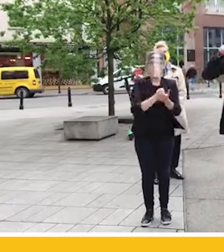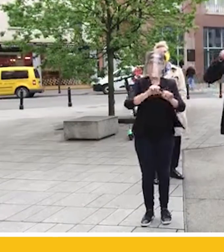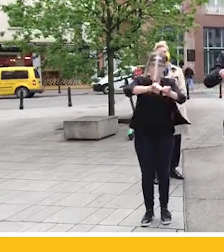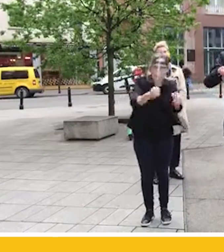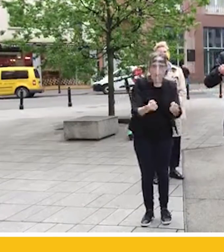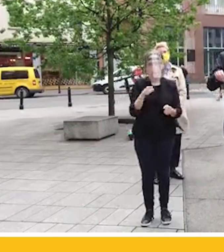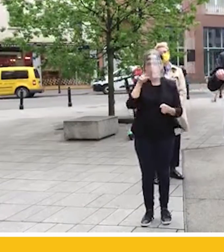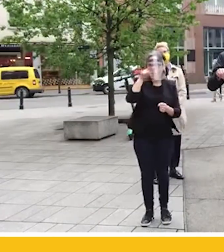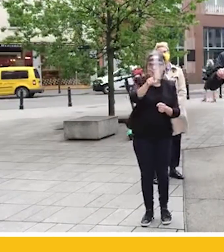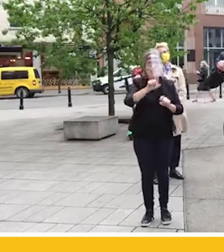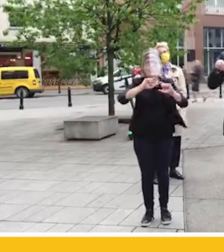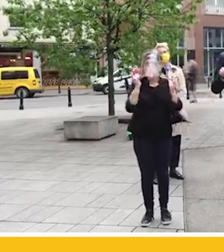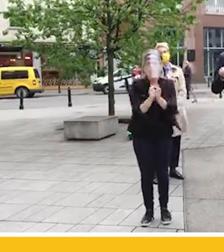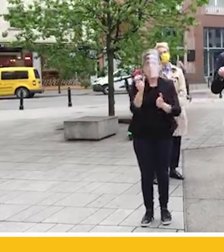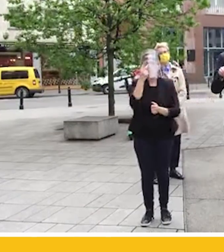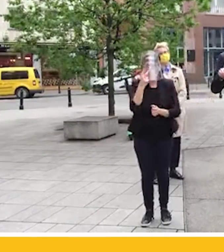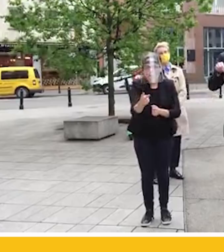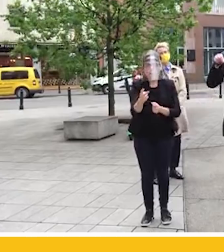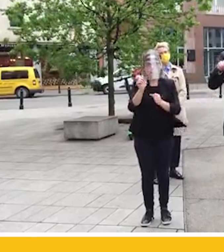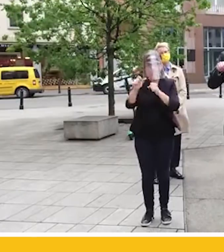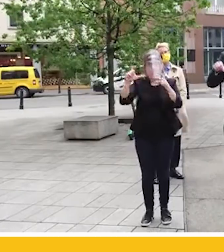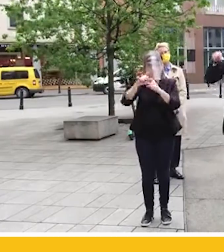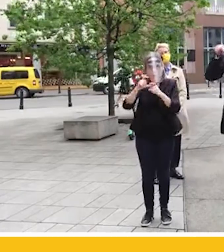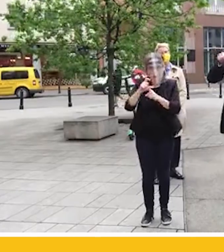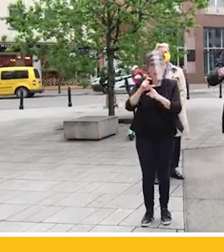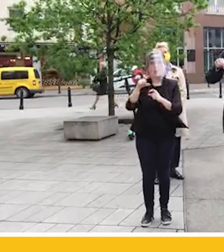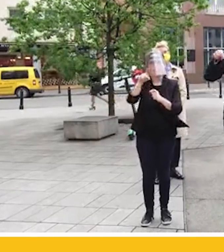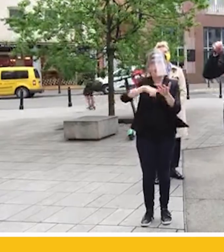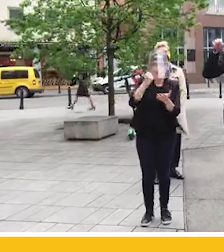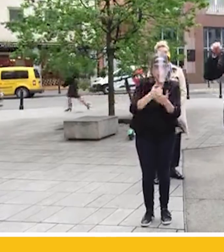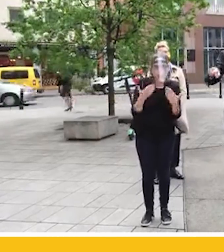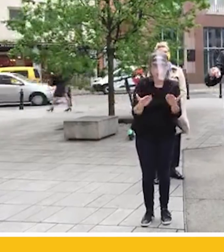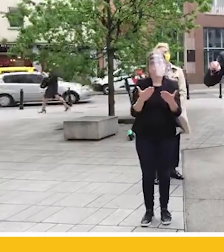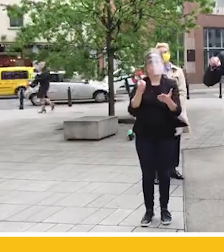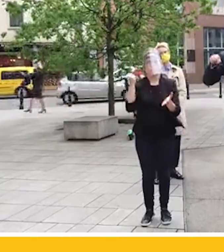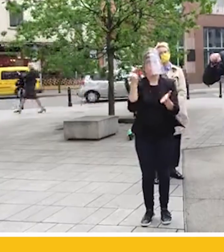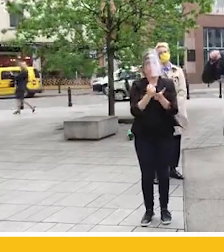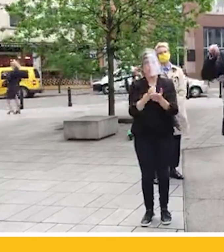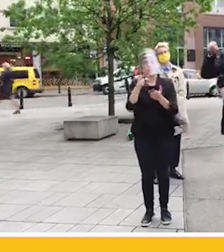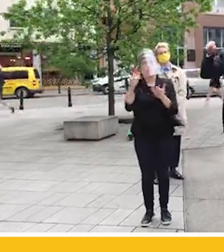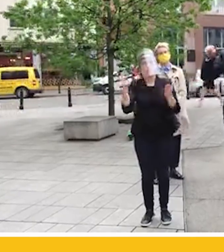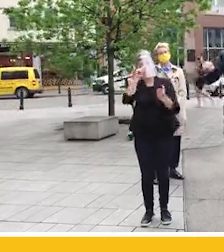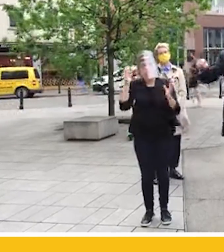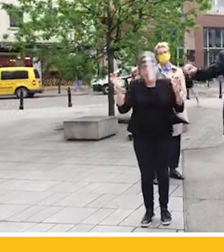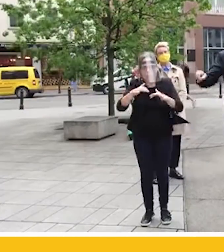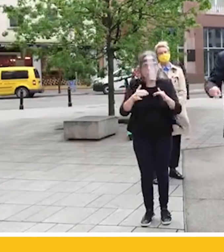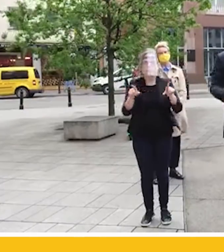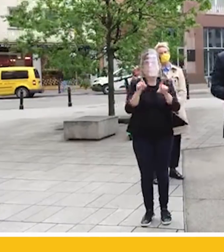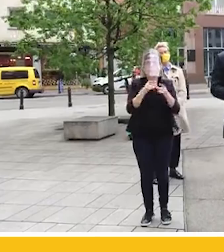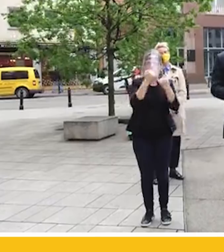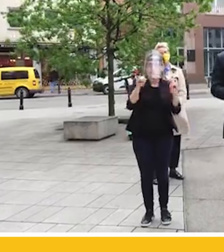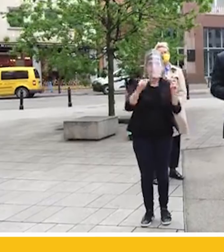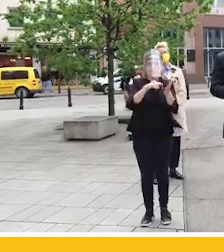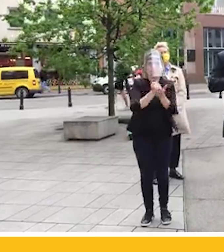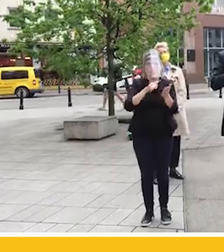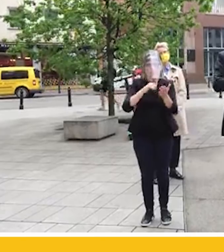którzy gwałcicie wszystko, co zobaczycie, a co ma przed sobą paragraf, zaczynając od Konstytucji, idąc przez prawo o zgromadzeniach, idąc przez wszystkie możliwe akty